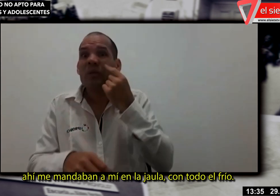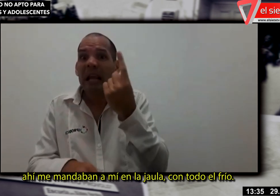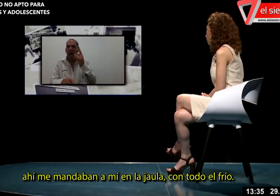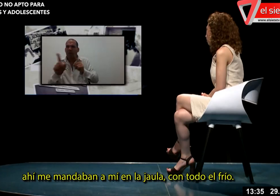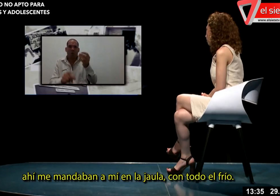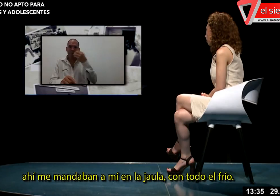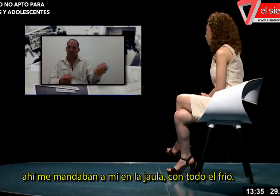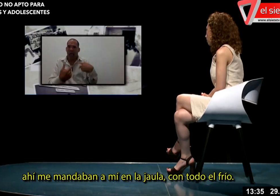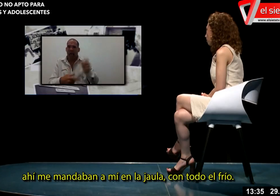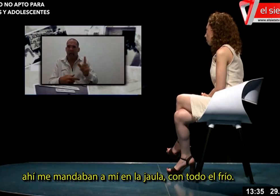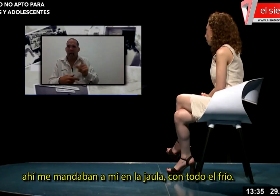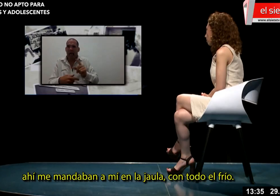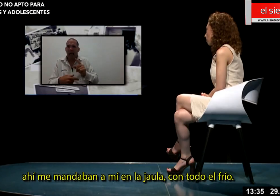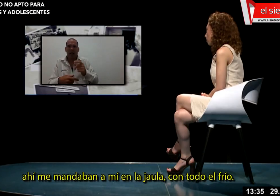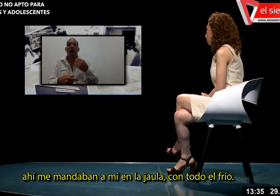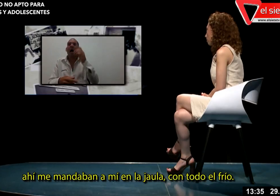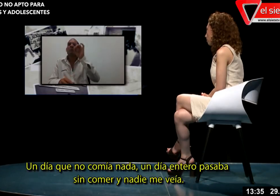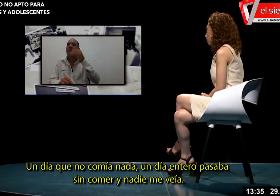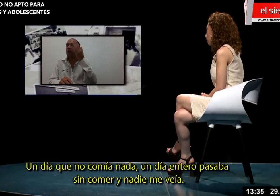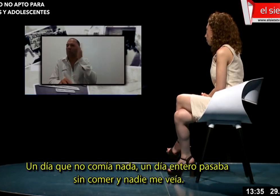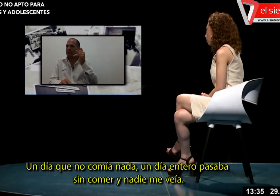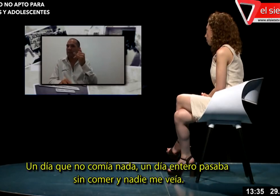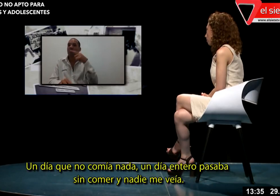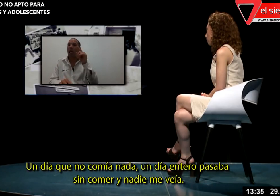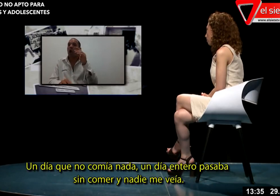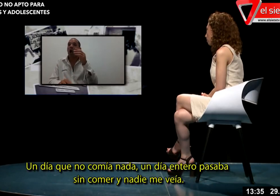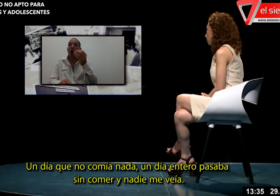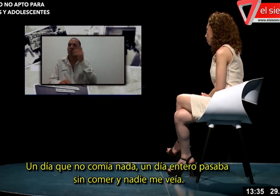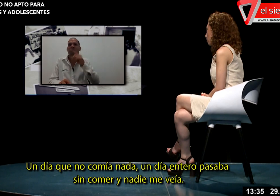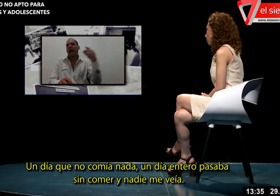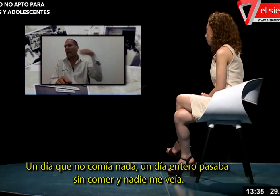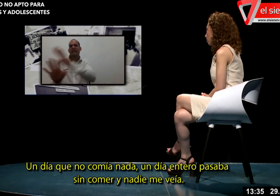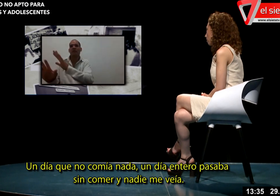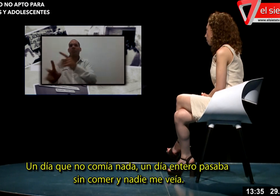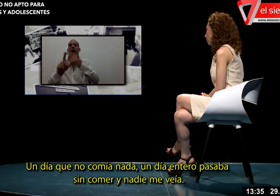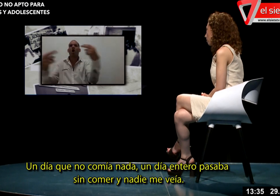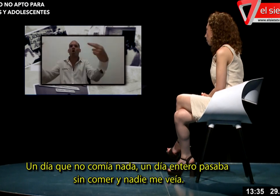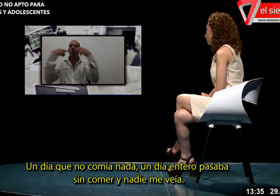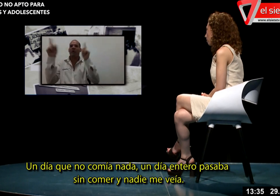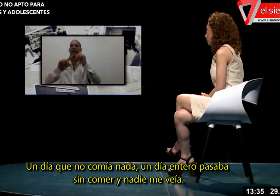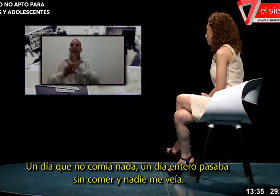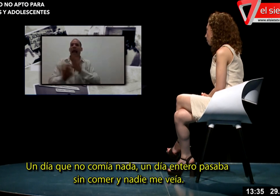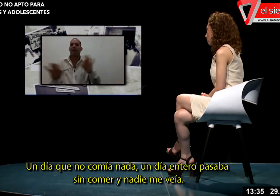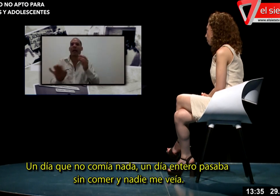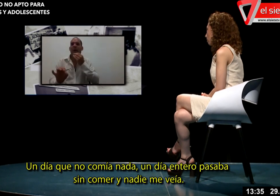en las jaulas, con todo el frío. Un día que no comía nada. Un día entero pasaba sin comer.